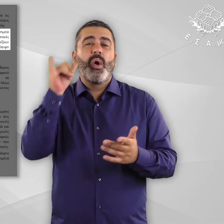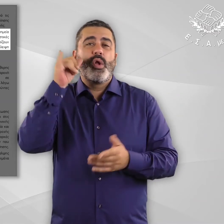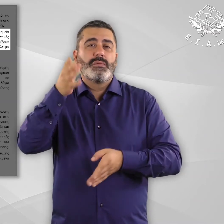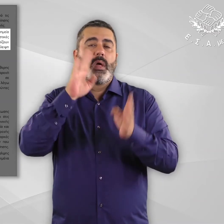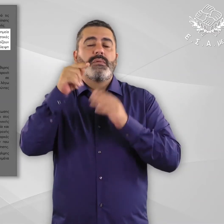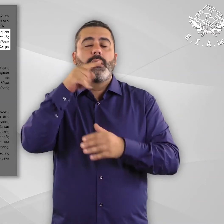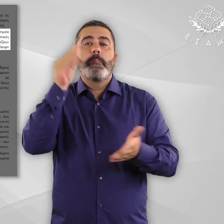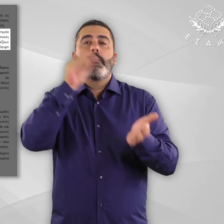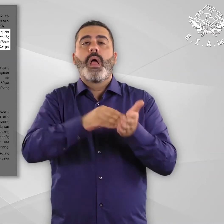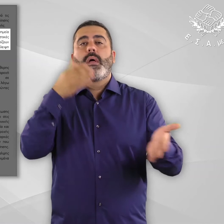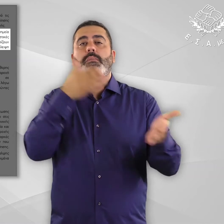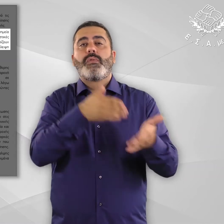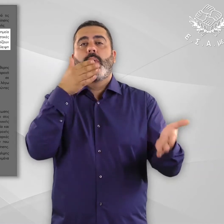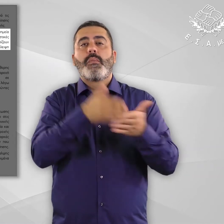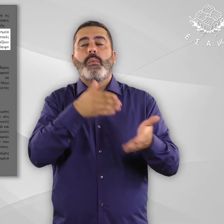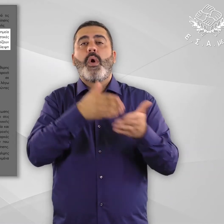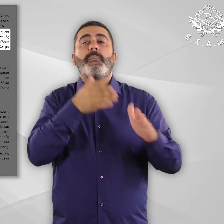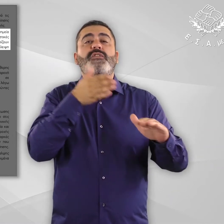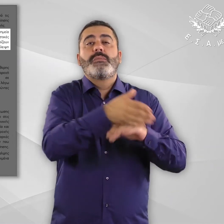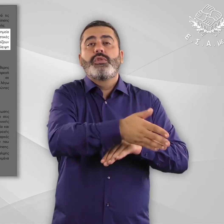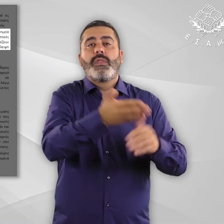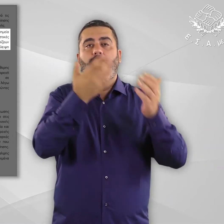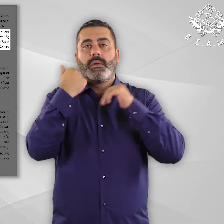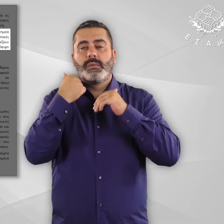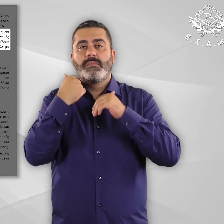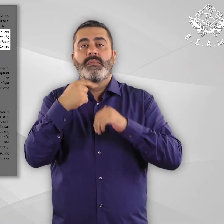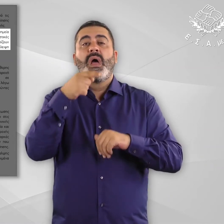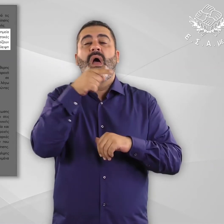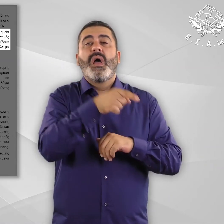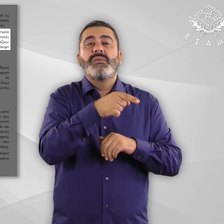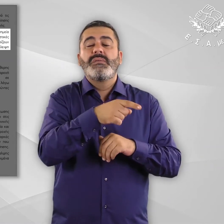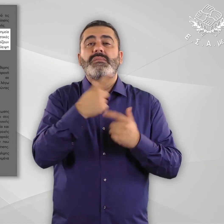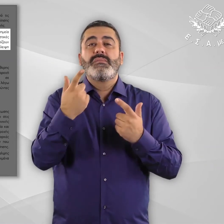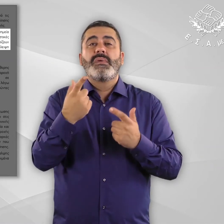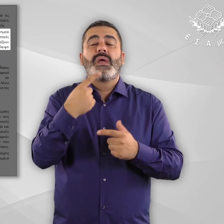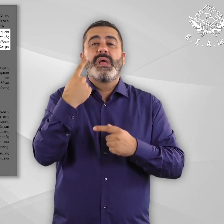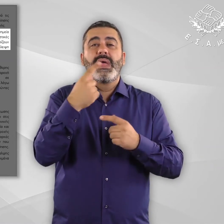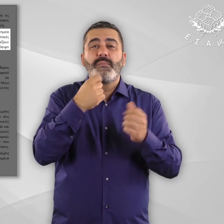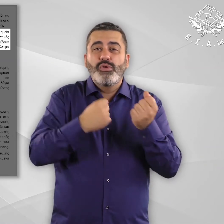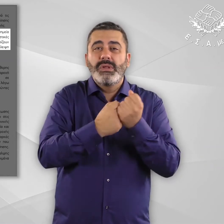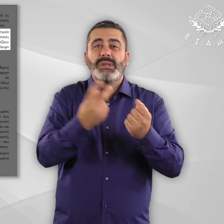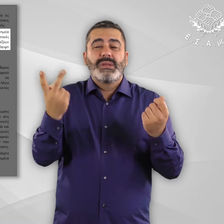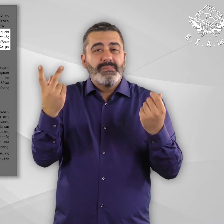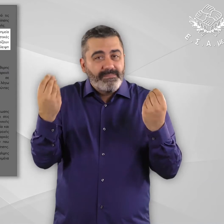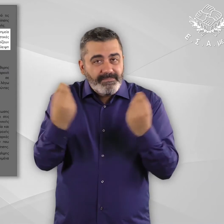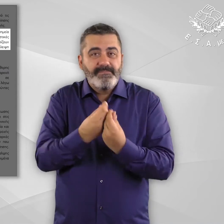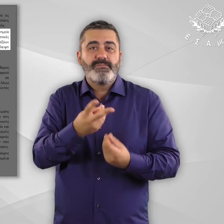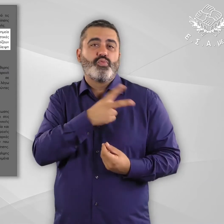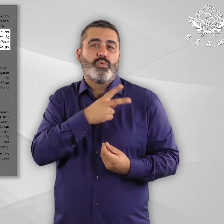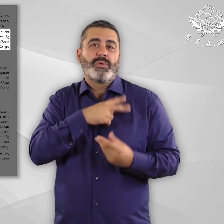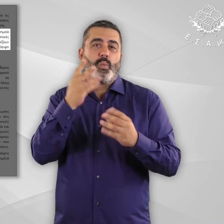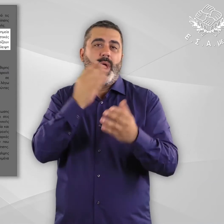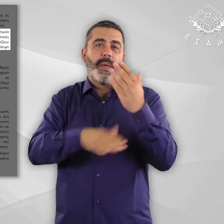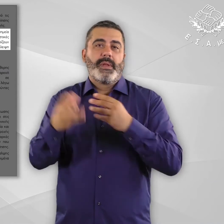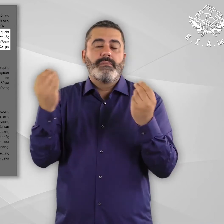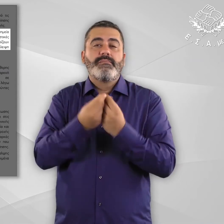άτομα με αναπηρία και χρόνιες παθήσεις αντιμετωπίζουν σοβαρά εμπόδια προσβασιμότητας, καθώς και την έλλειψη εξειδικευμένης για